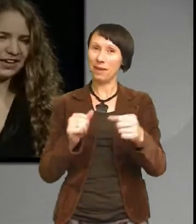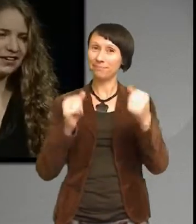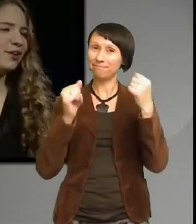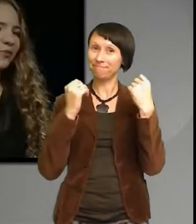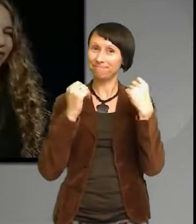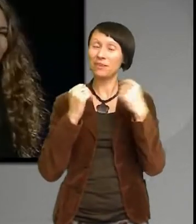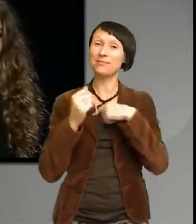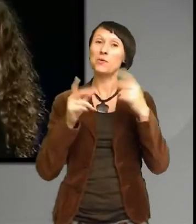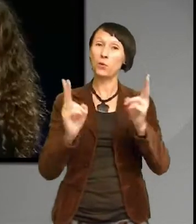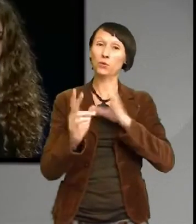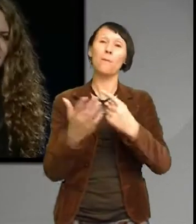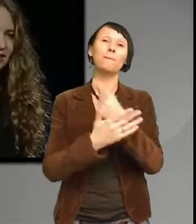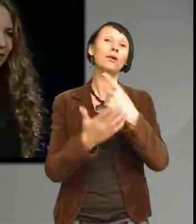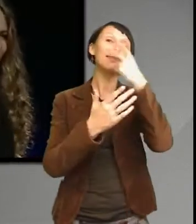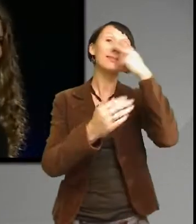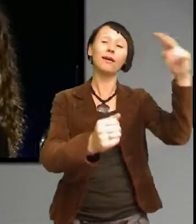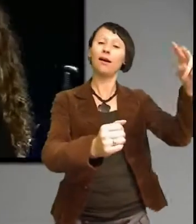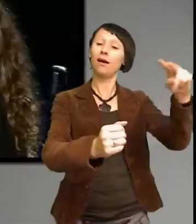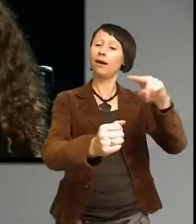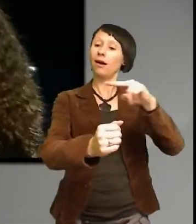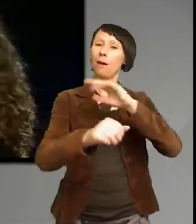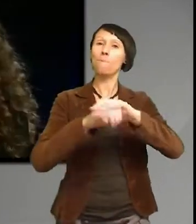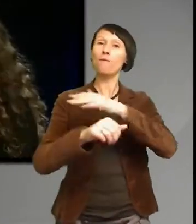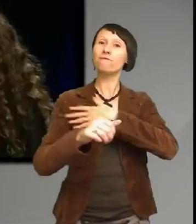på de valen som du och jag gör idag